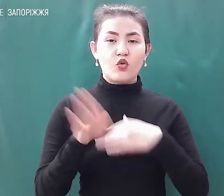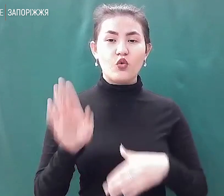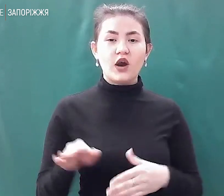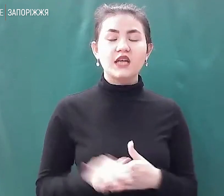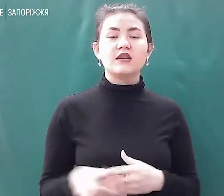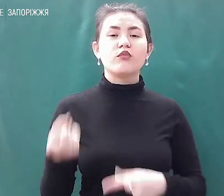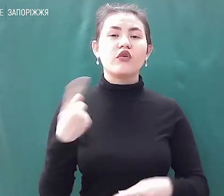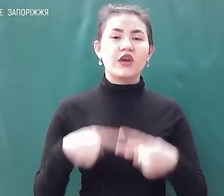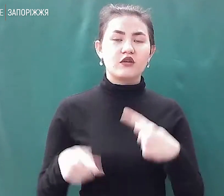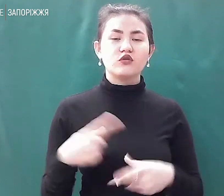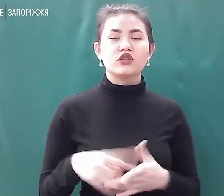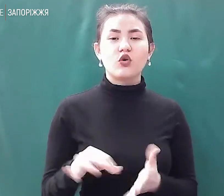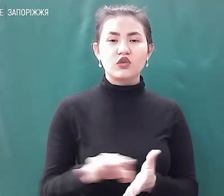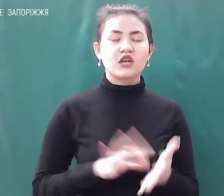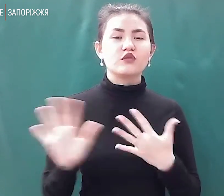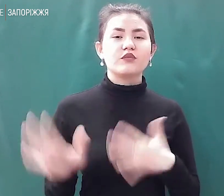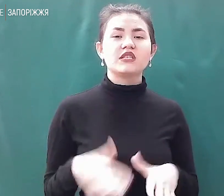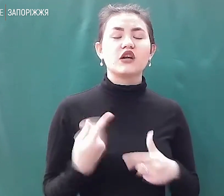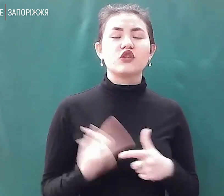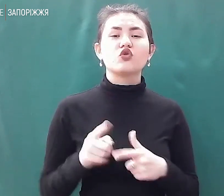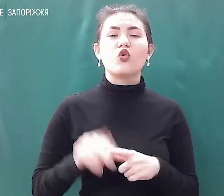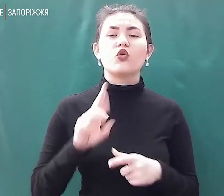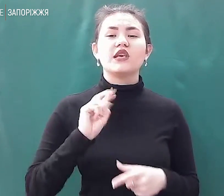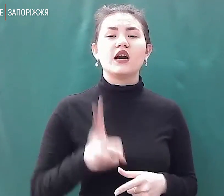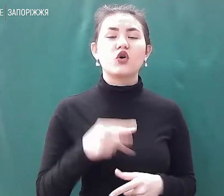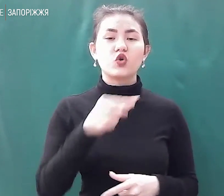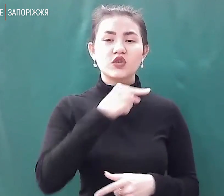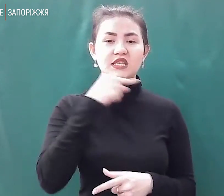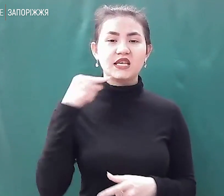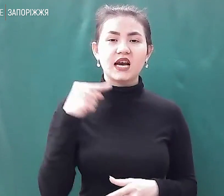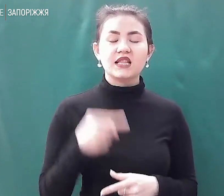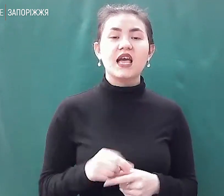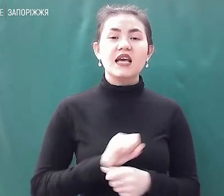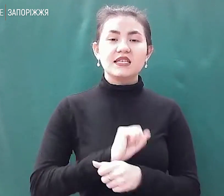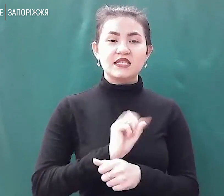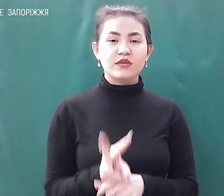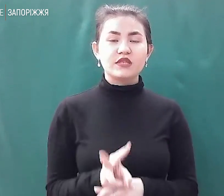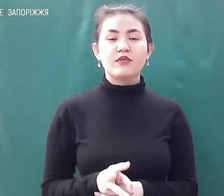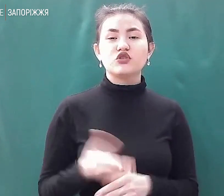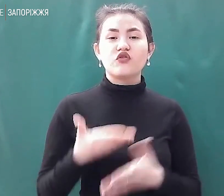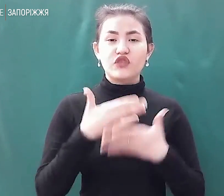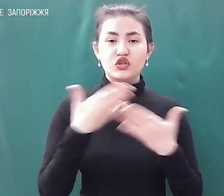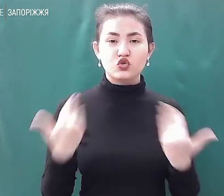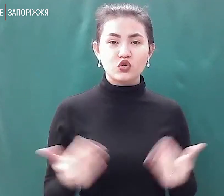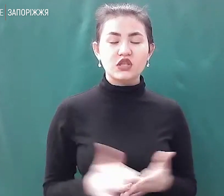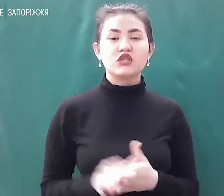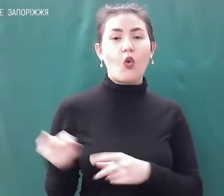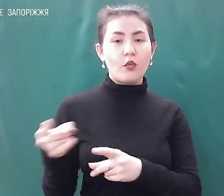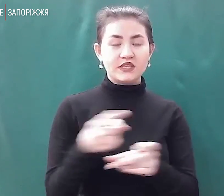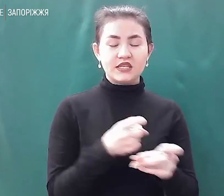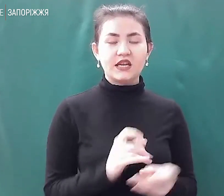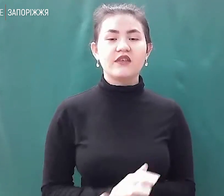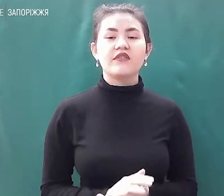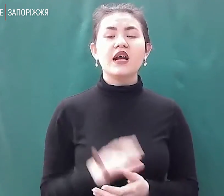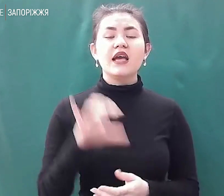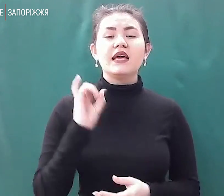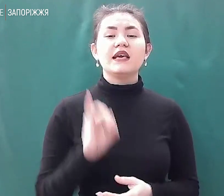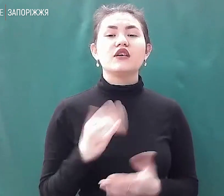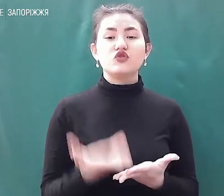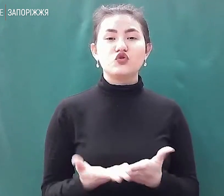одразу після того, як росіяни забезпечать відсутність обстрілів. І на цю мить це вся інформація, яку